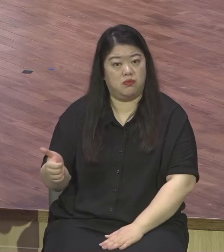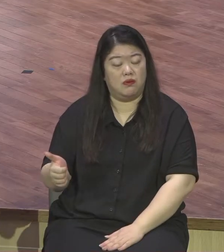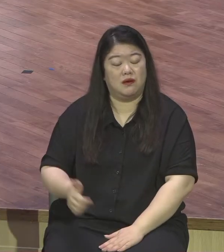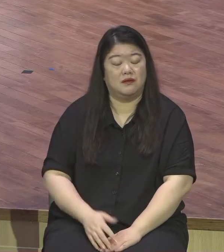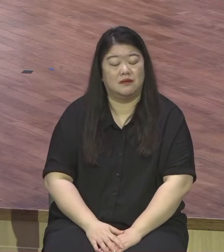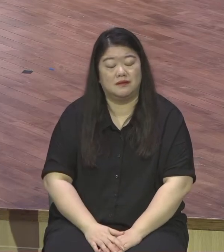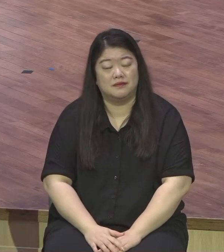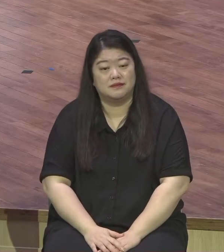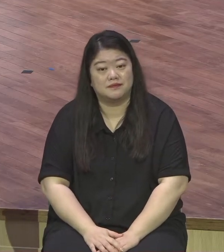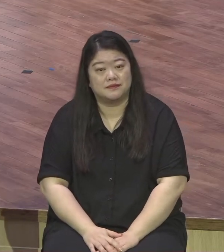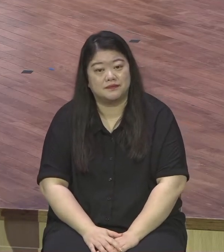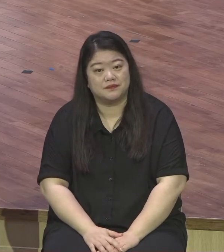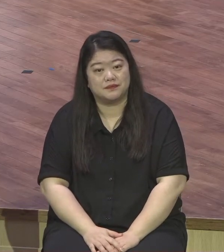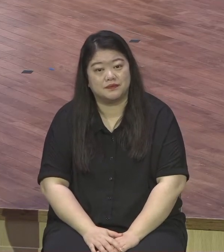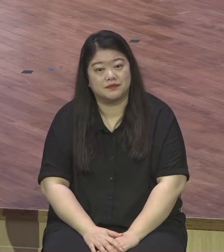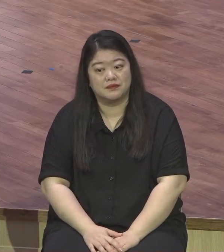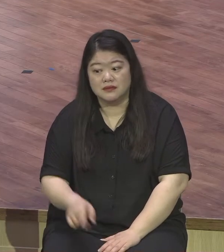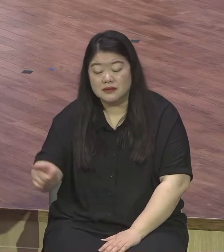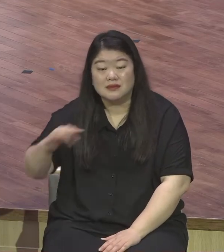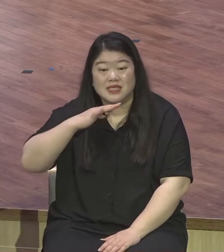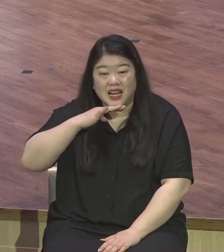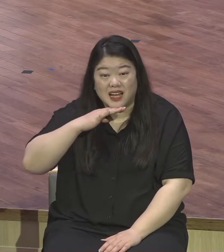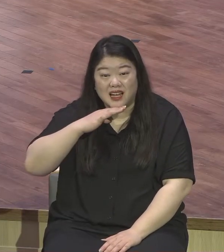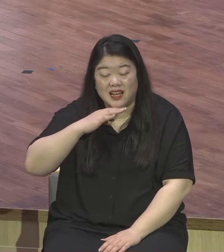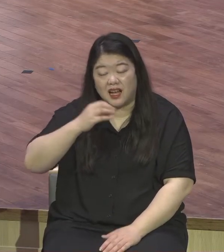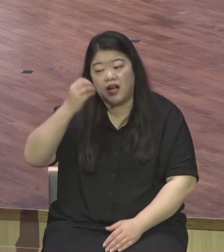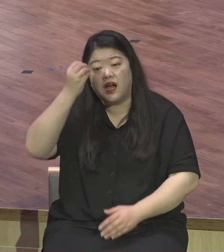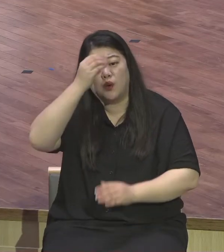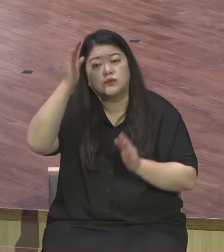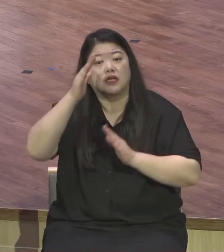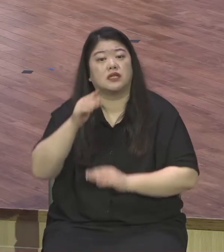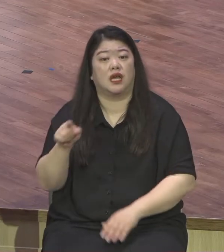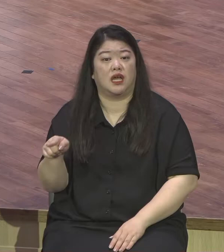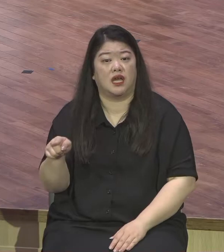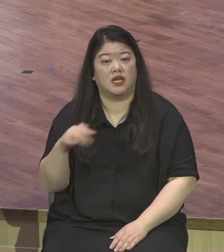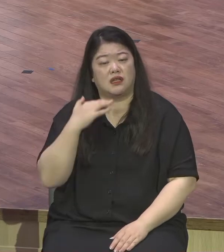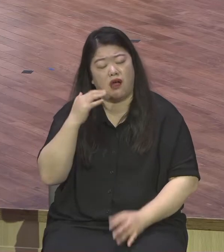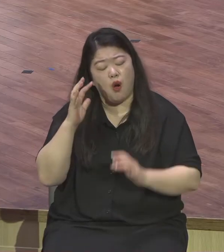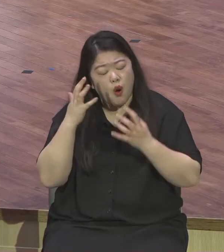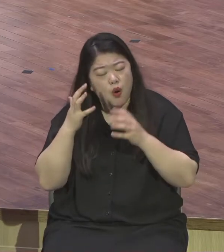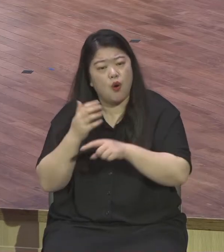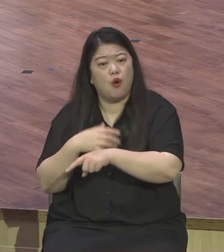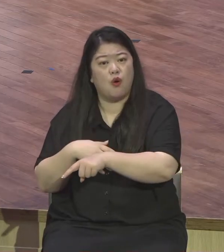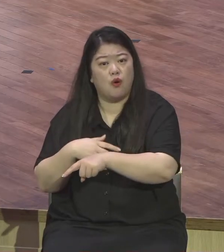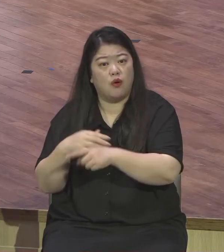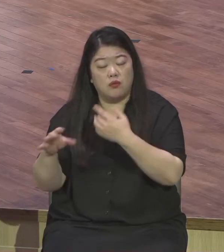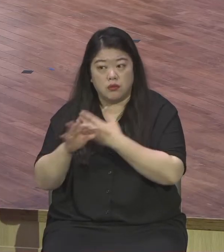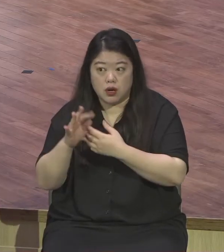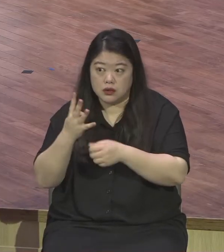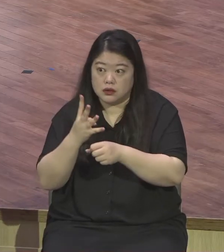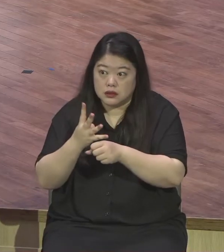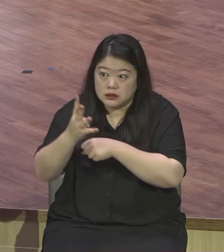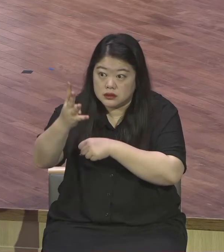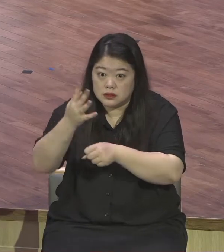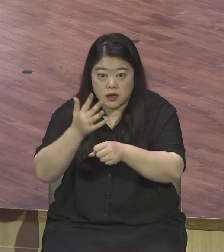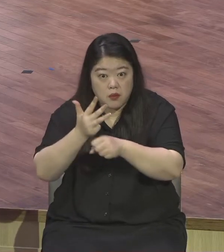지금 황선우 선수는 고등학생이에요. 앞으로 희망이 있습니다. 가능성이 있다는 얘기죠. 더 큰 기대가 되죠.